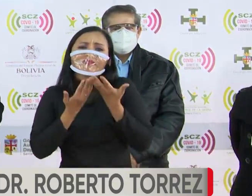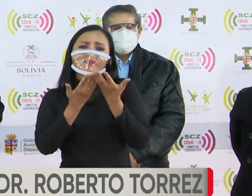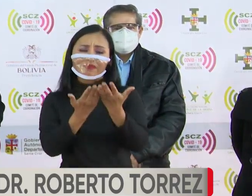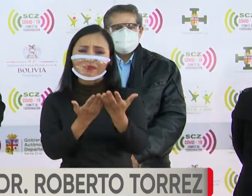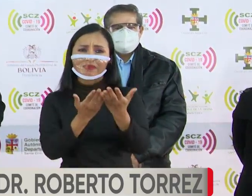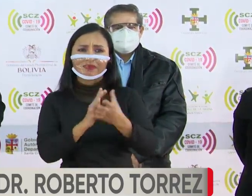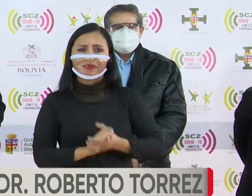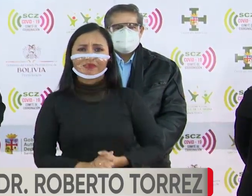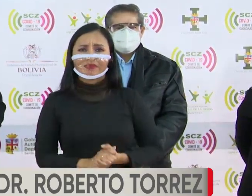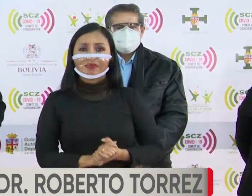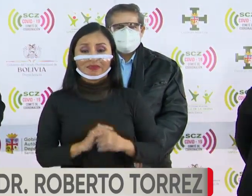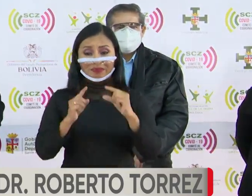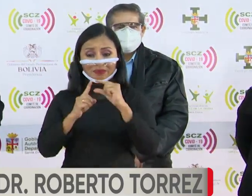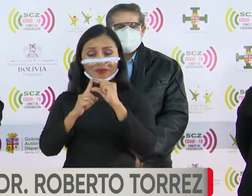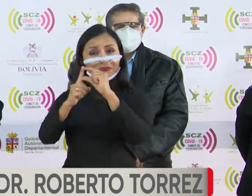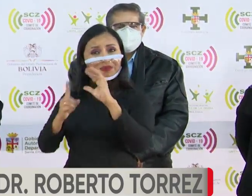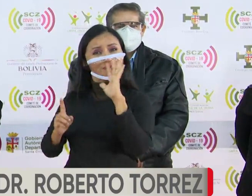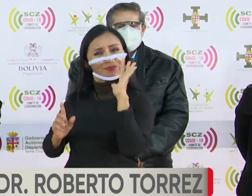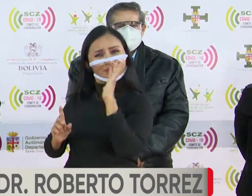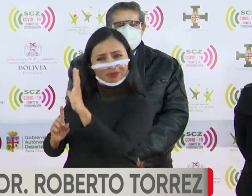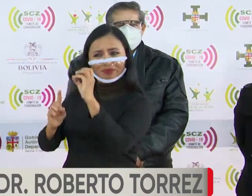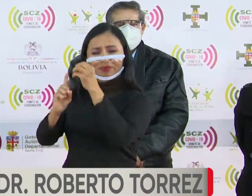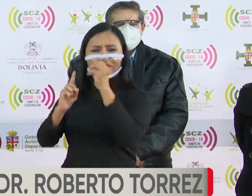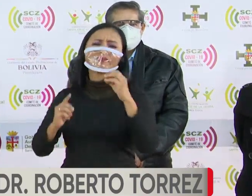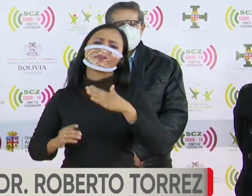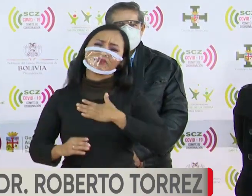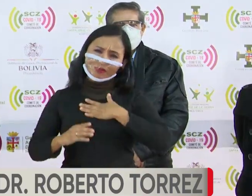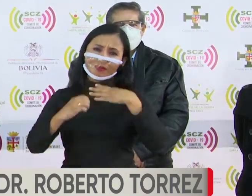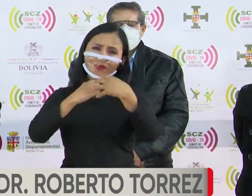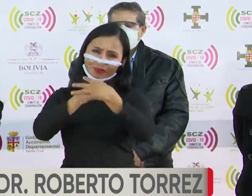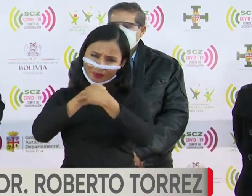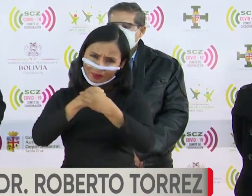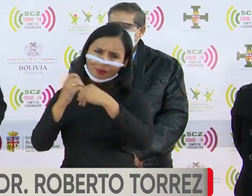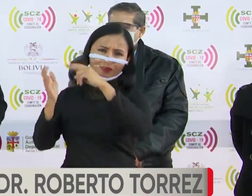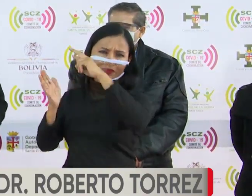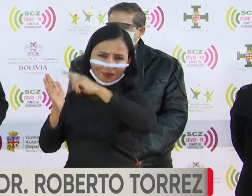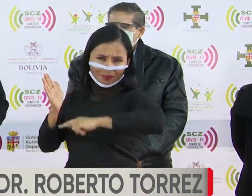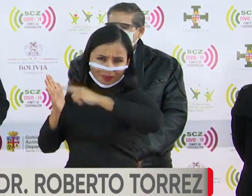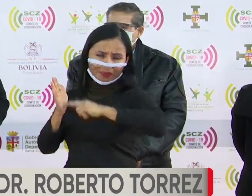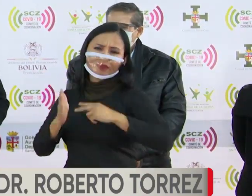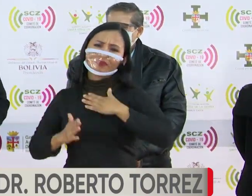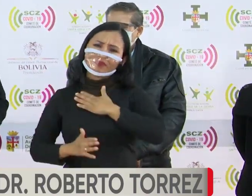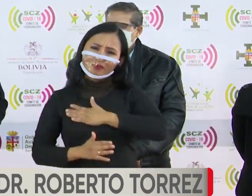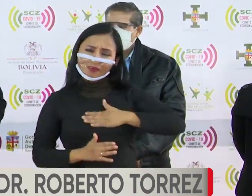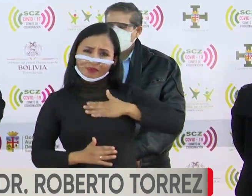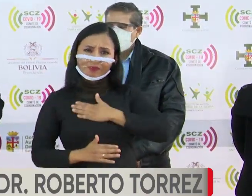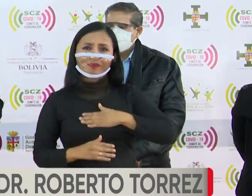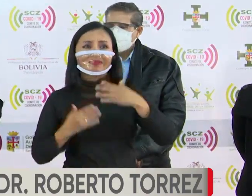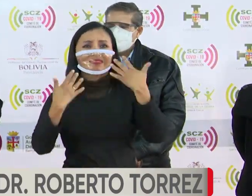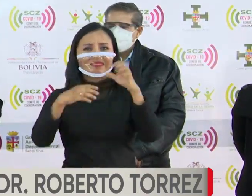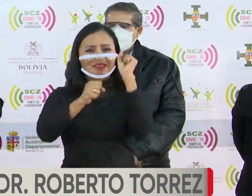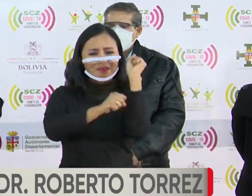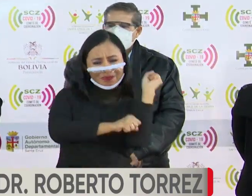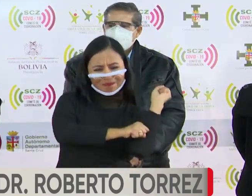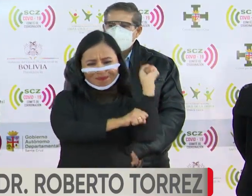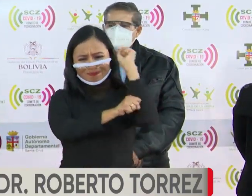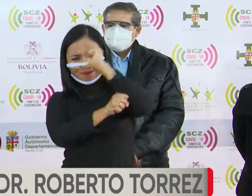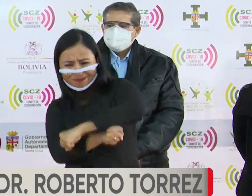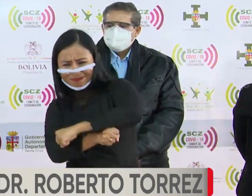en palabras suyas, y permítanme repetirla, hemos vencido